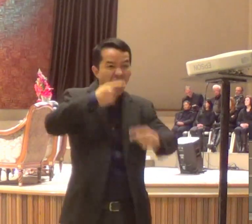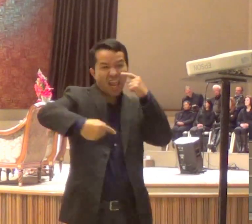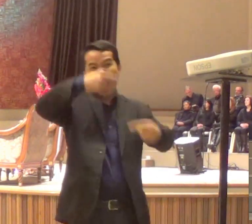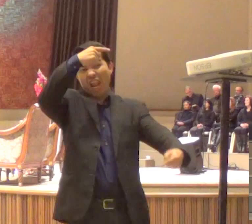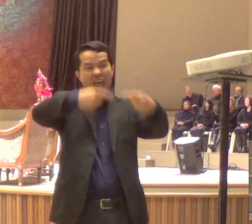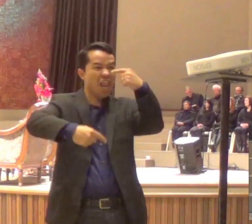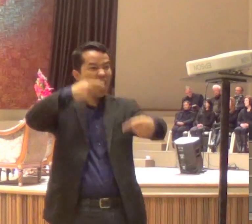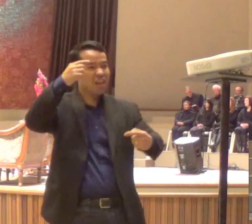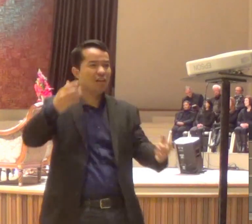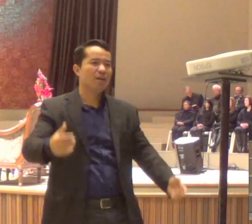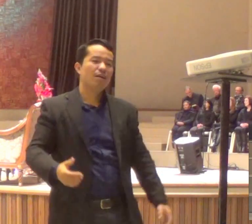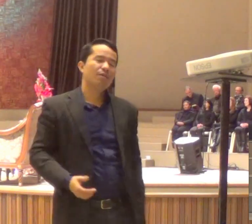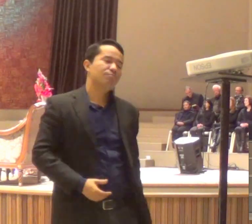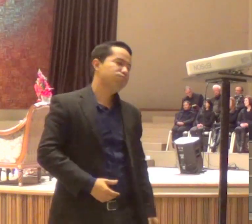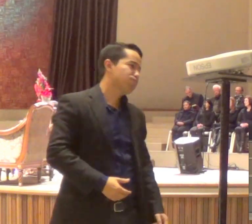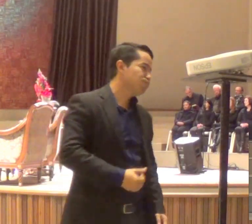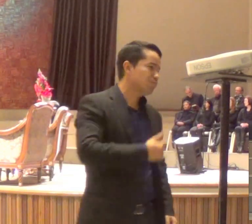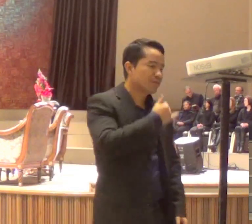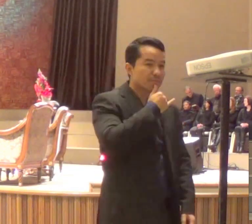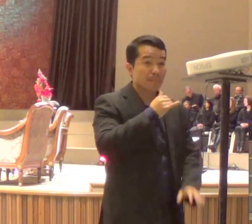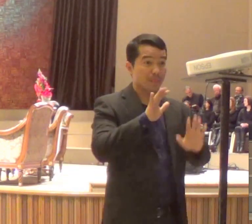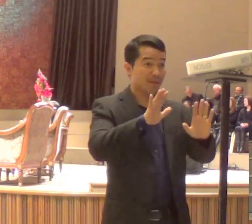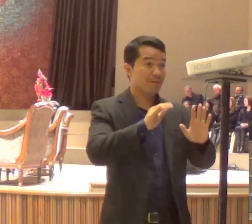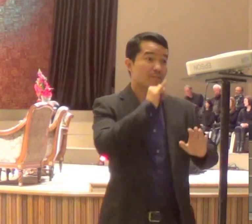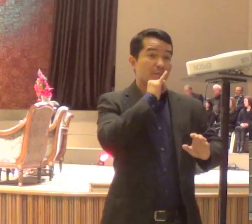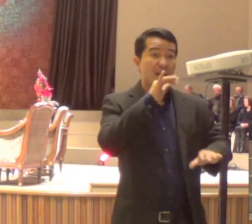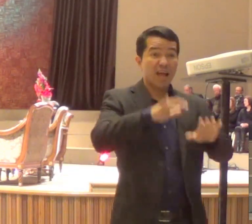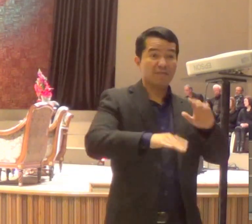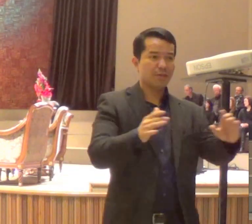conjunto, diz assim, bom, aqui, só toca sênior,